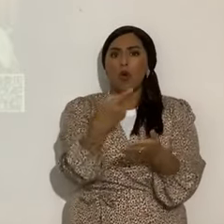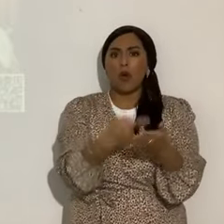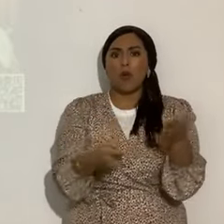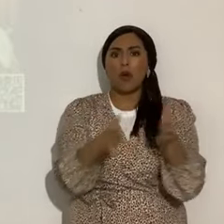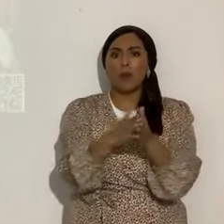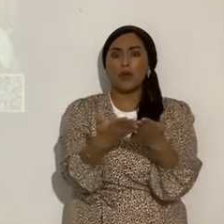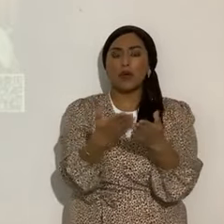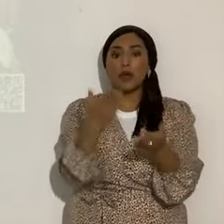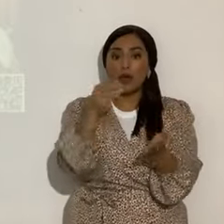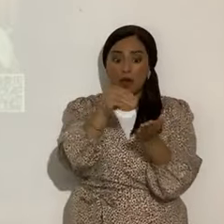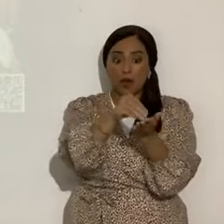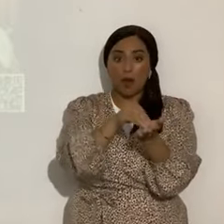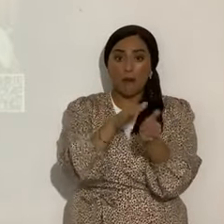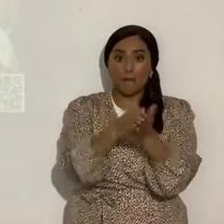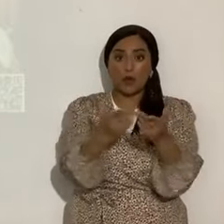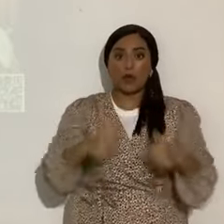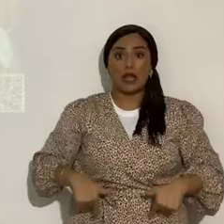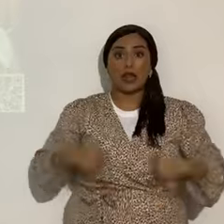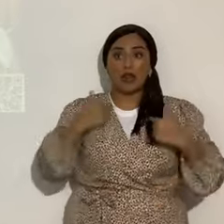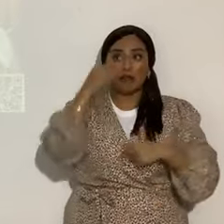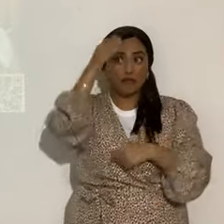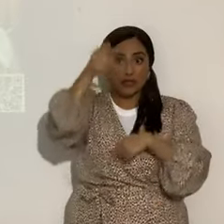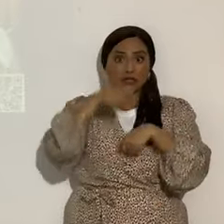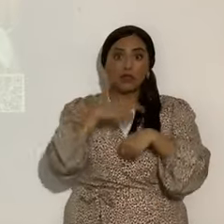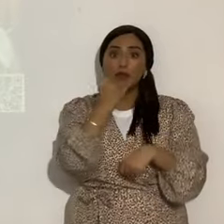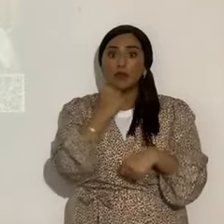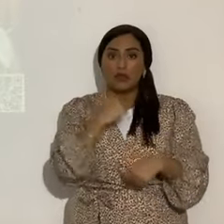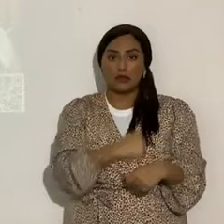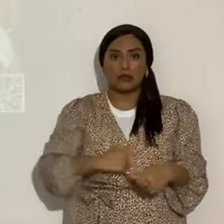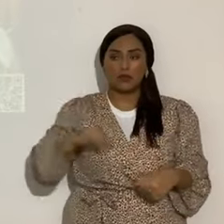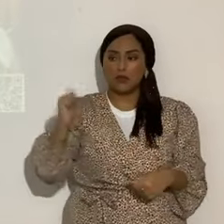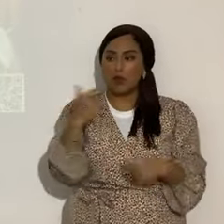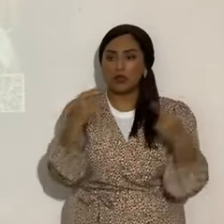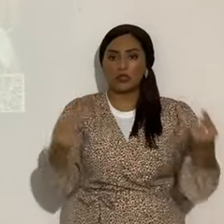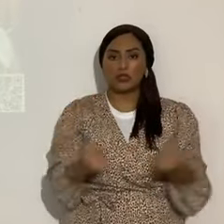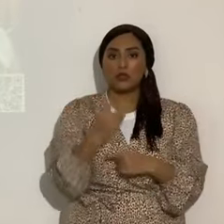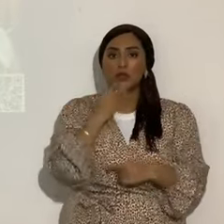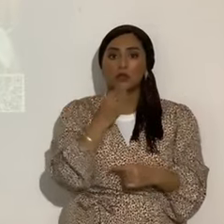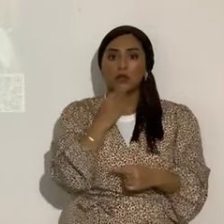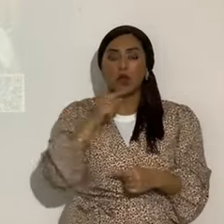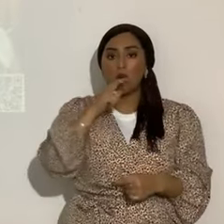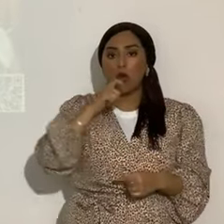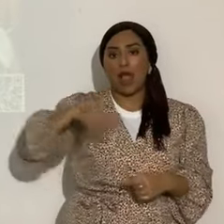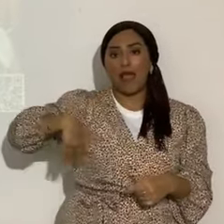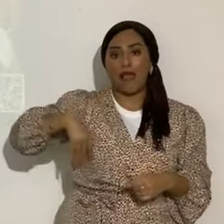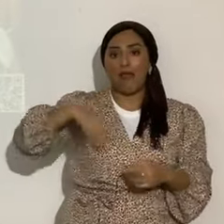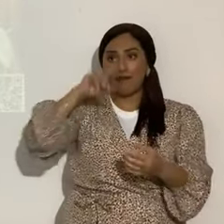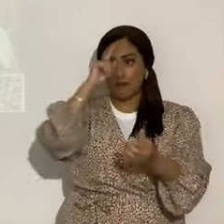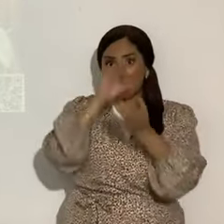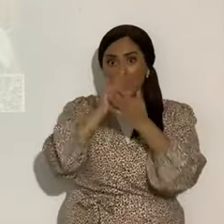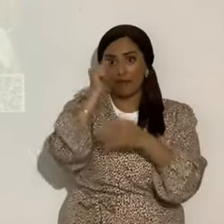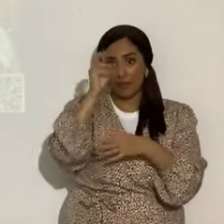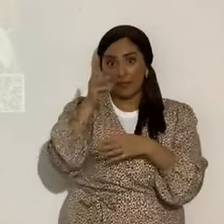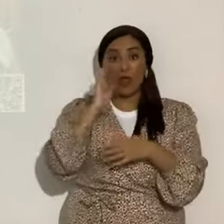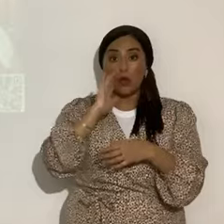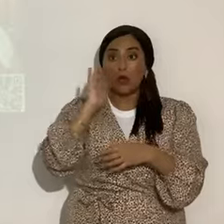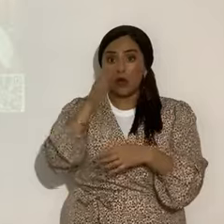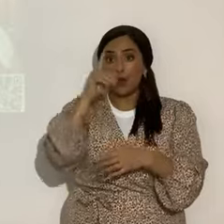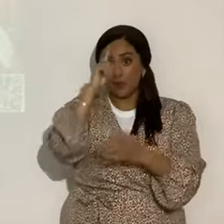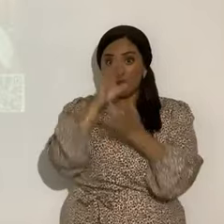Porque en aquel tiempo se va a arrepentir Israel de sus pecados. Los judíos que no han creído en Yahshua. Ellos ya habrán visto que el antimachíac